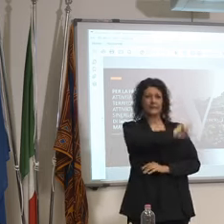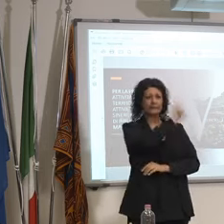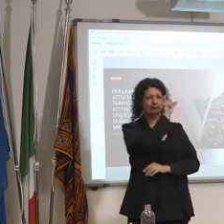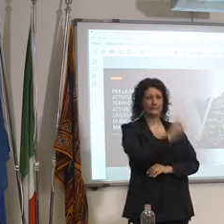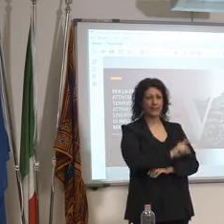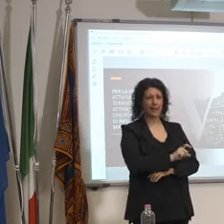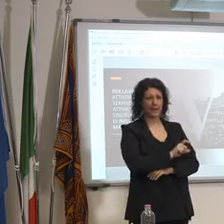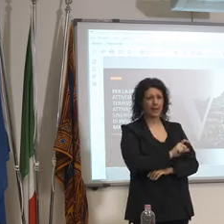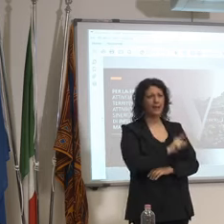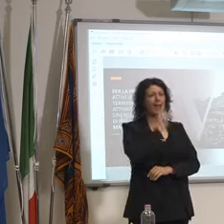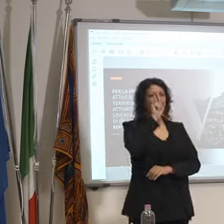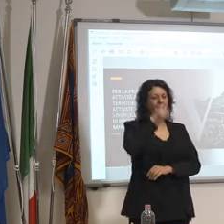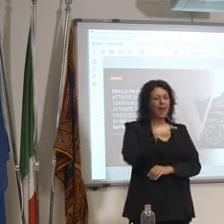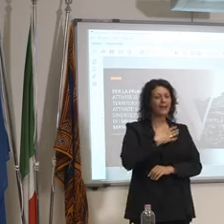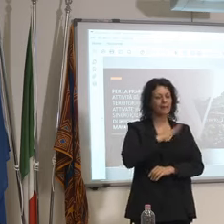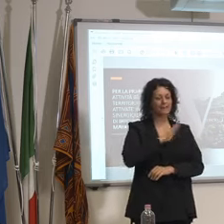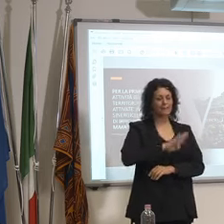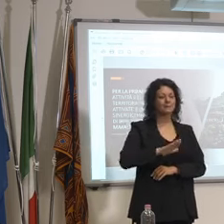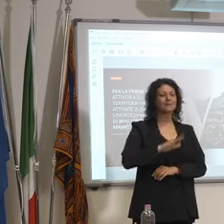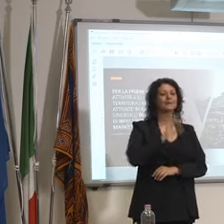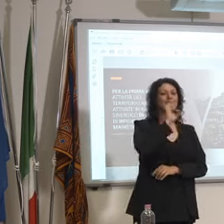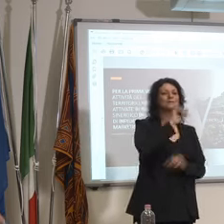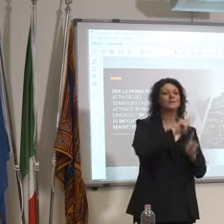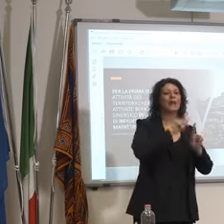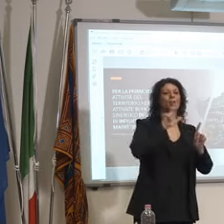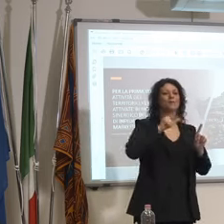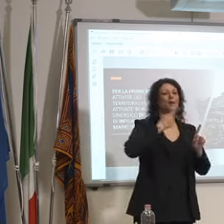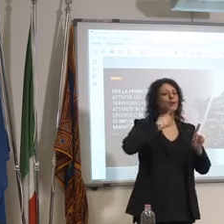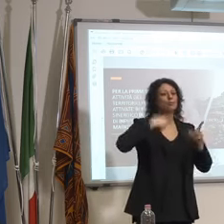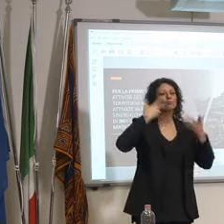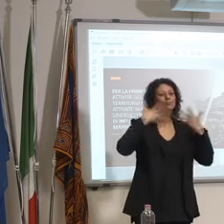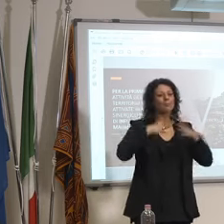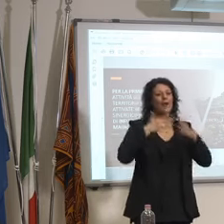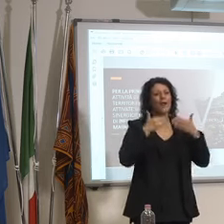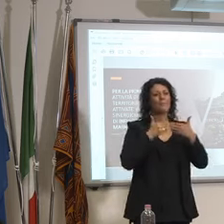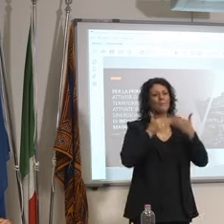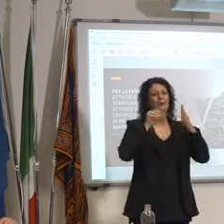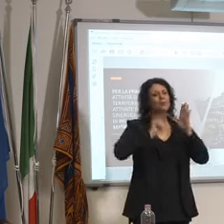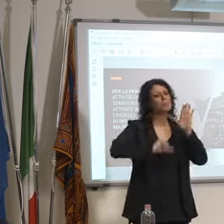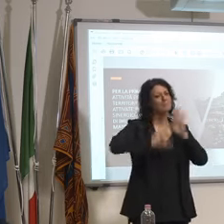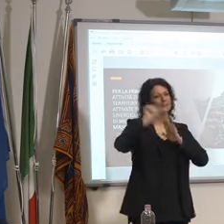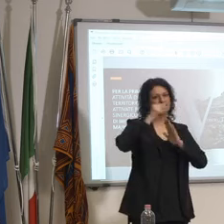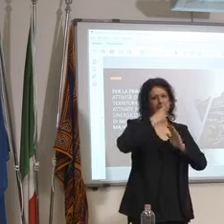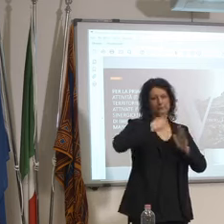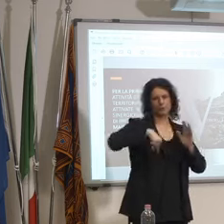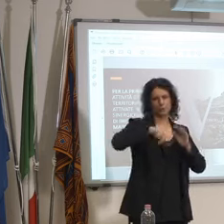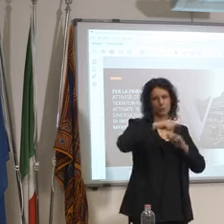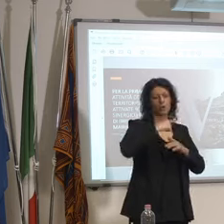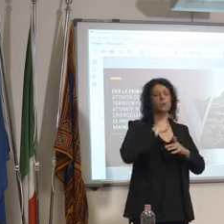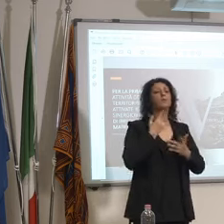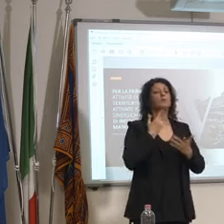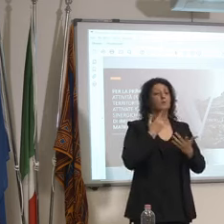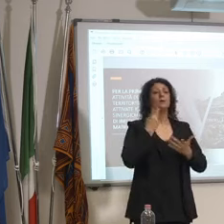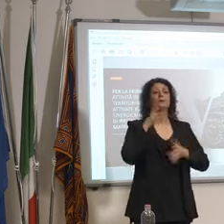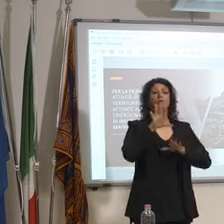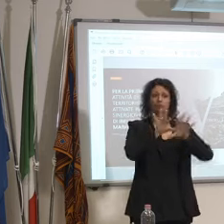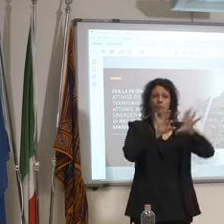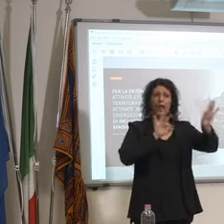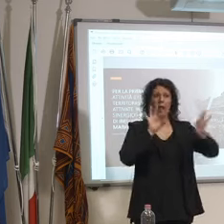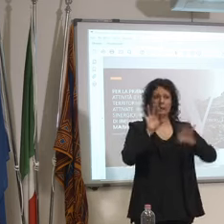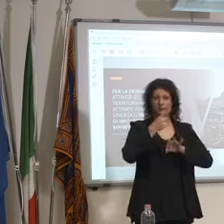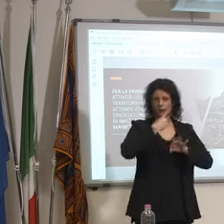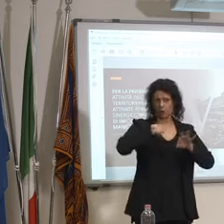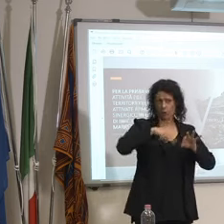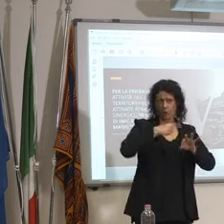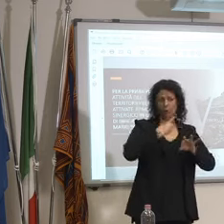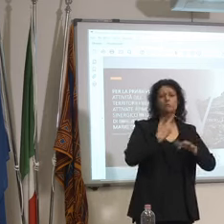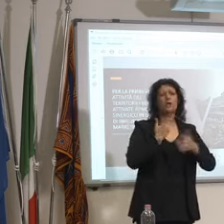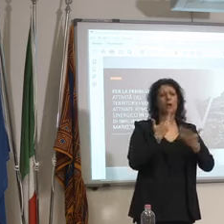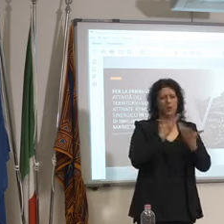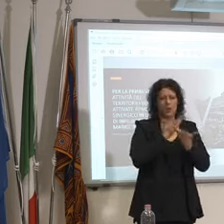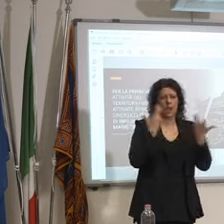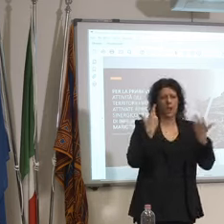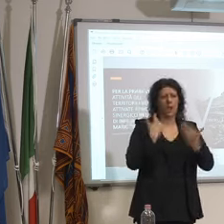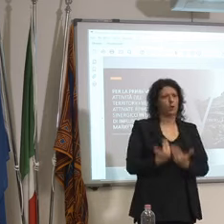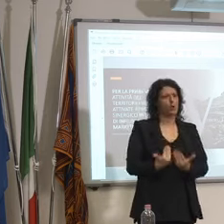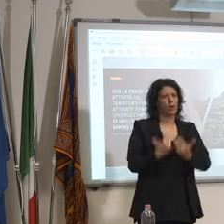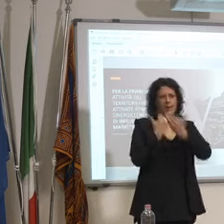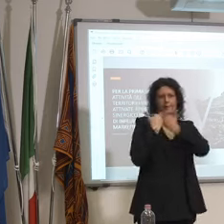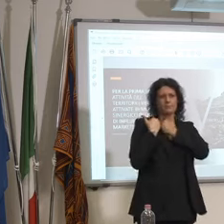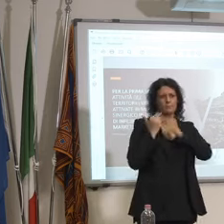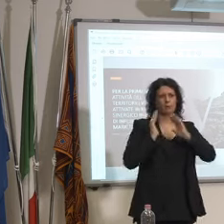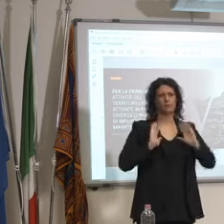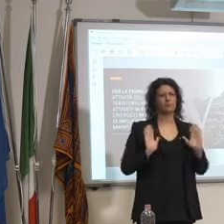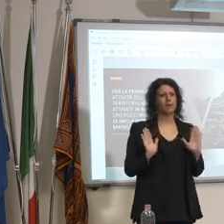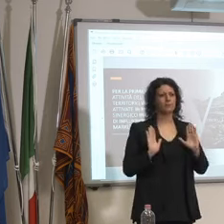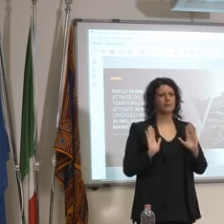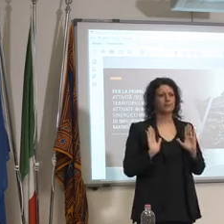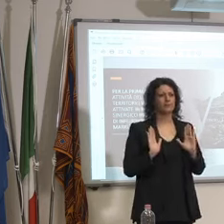aperti dal lunedì scorso per cui sono tutte scelte che si fanno ovviamente con un'assunzione della responsabilità ovviamente noi sentiamo il